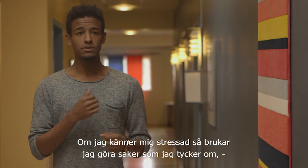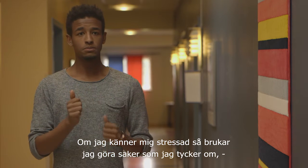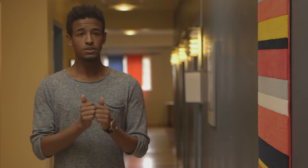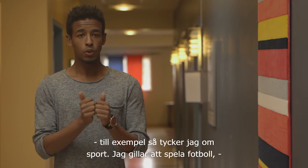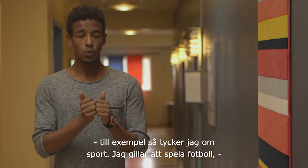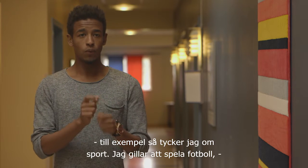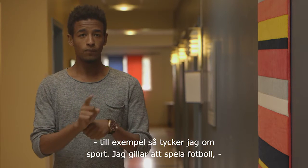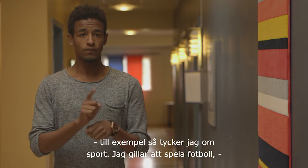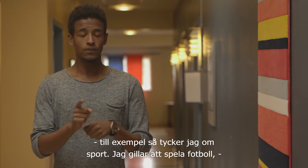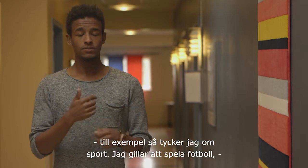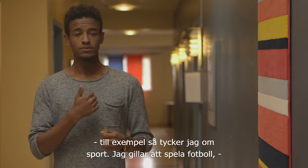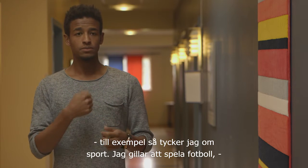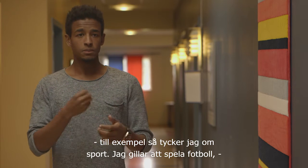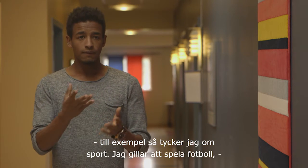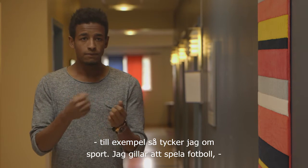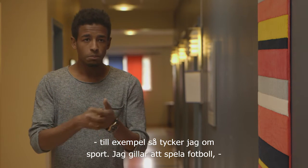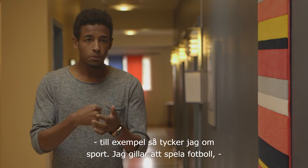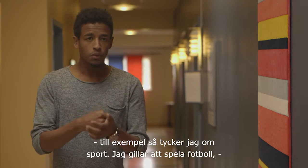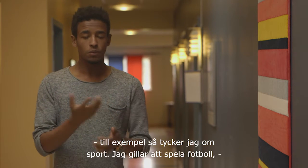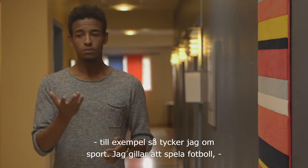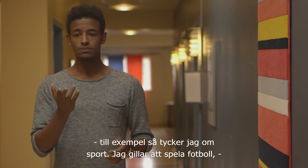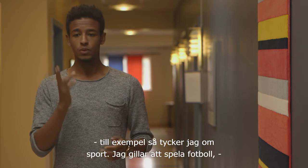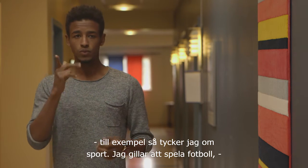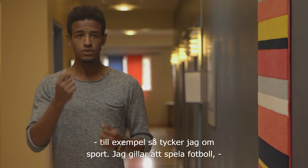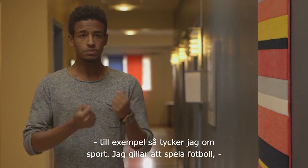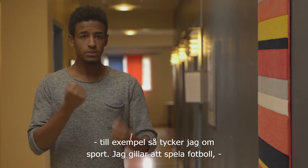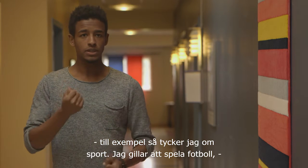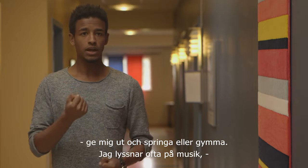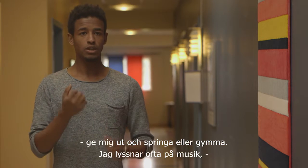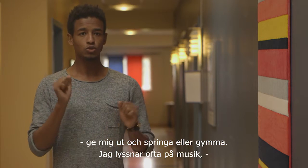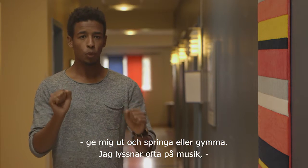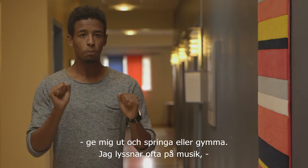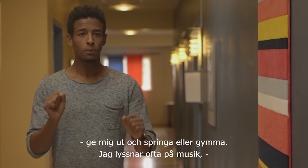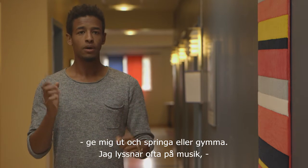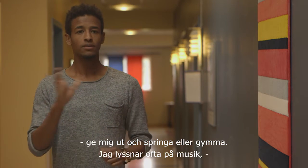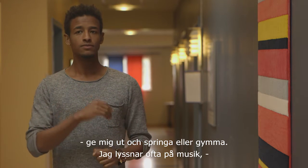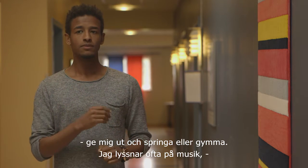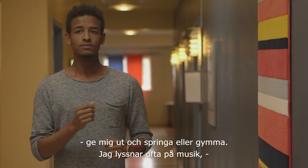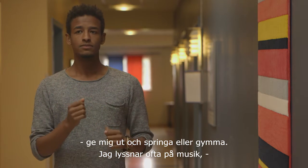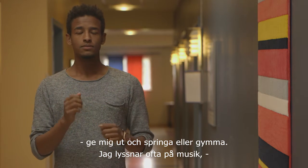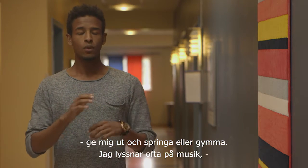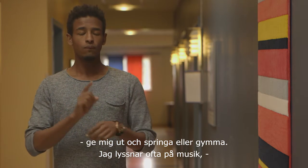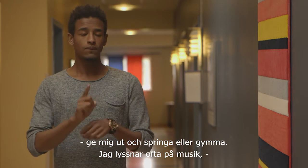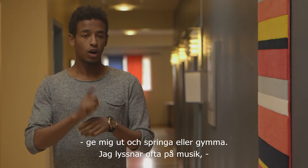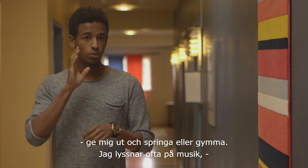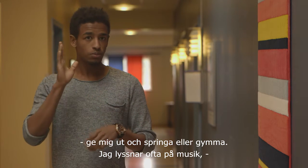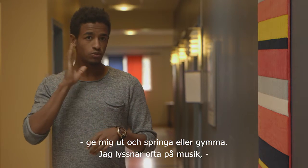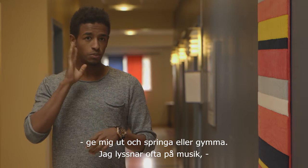exempel så tycker jag om sport. Jag gillar att spela fotboll, ge mig ut och springa eller gymma. Jag lyssnar ofta på musik.